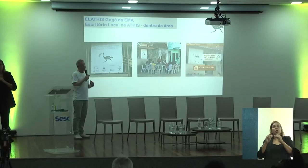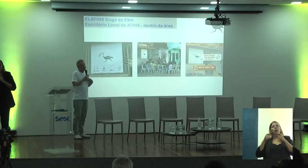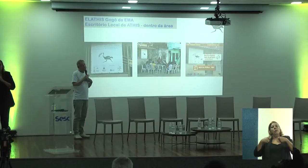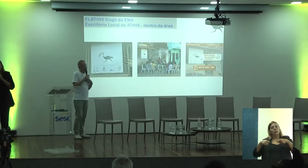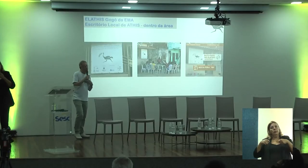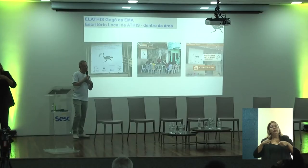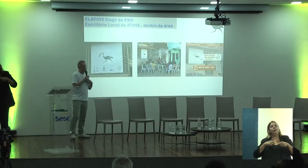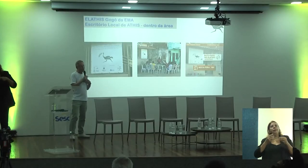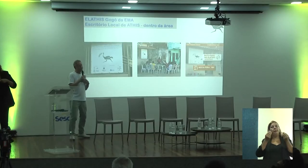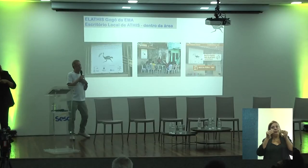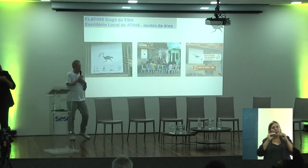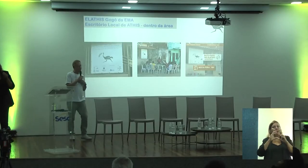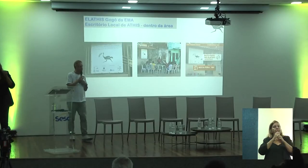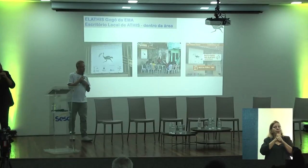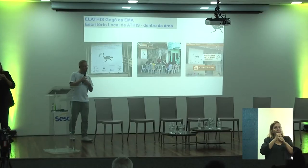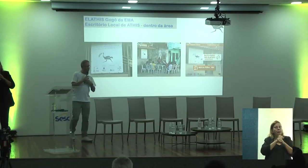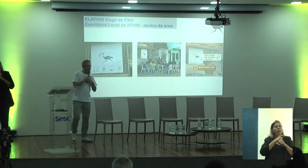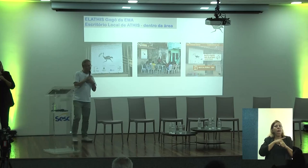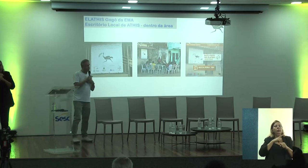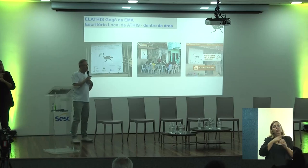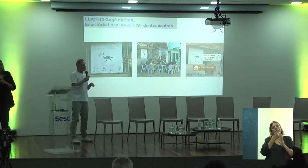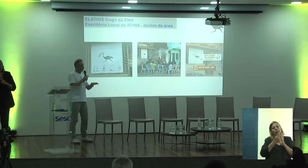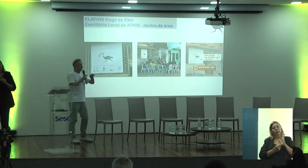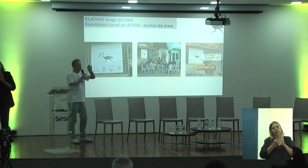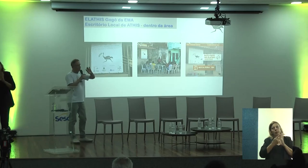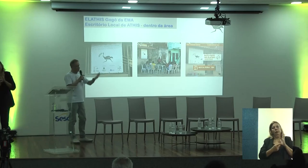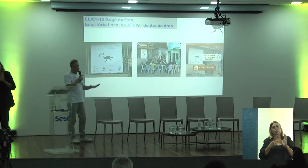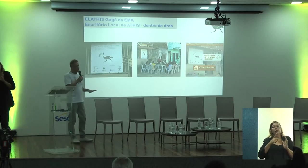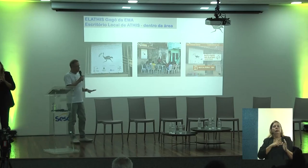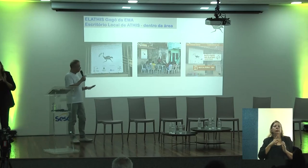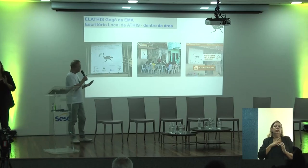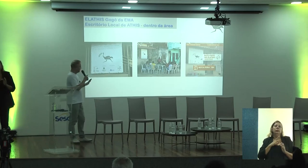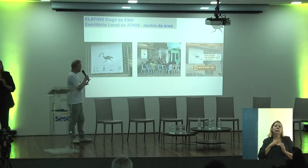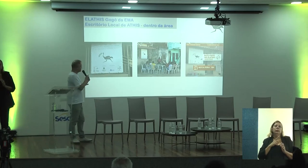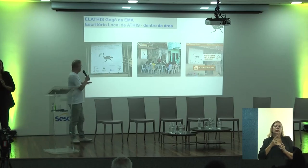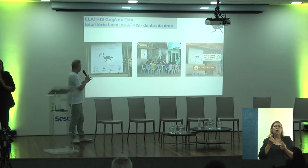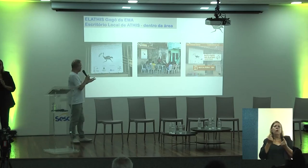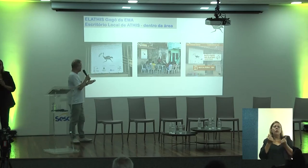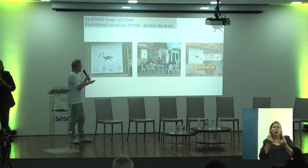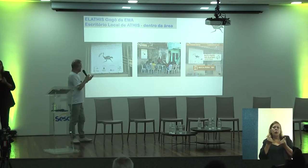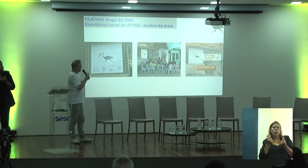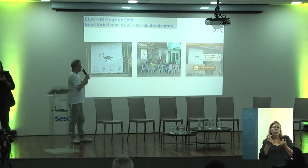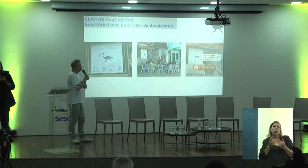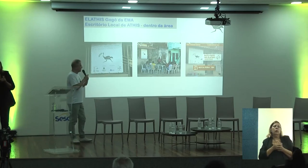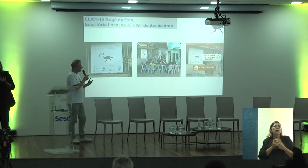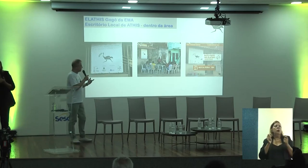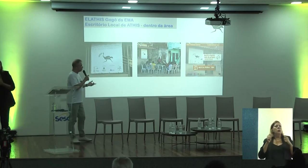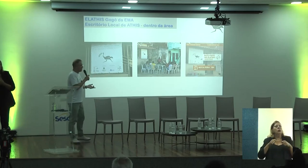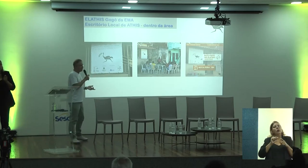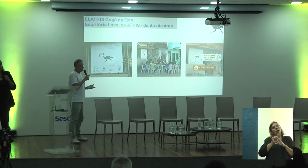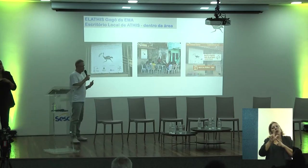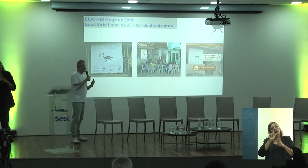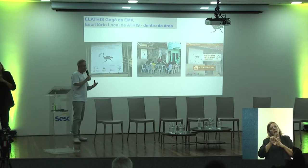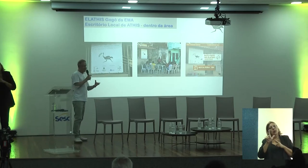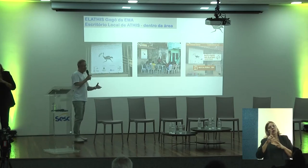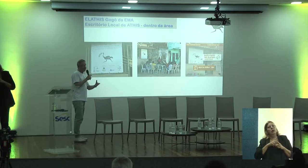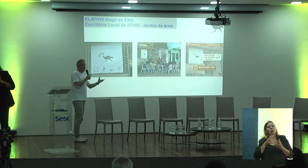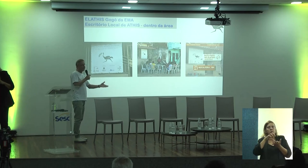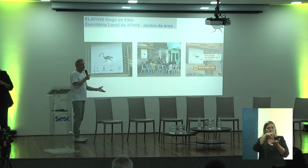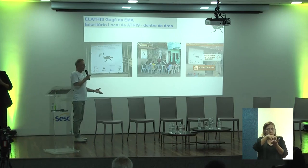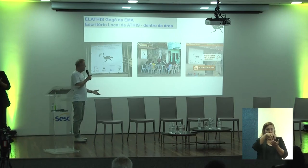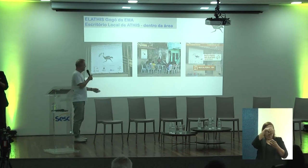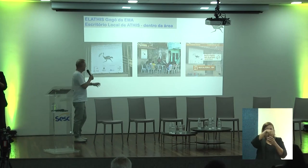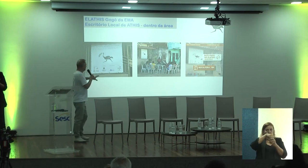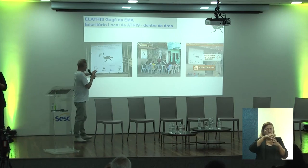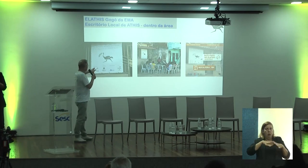super necessário, e a gente colocou no orçamento do nosso projeto, era um preço, um valor, para que a gente pudesse alugar uma